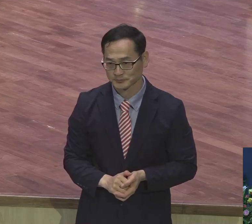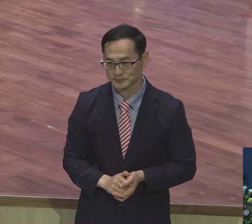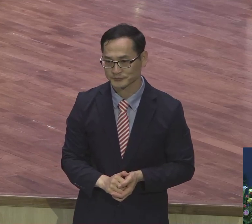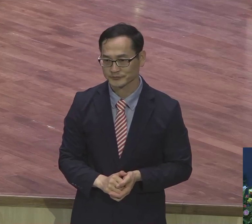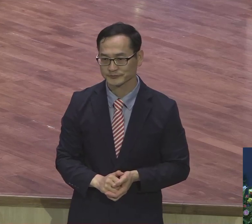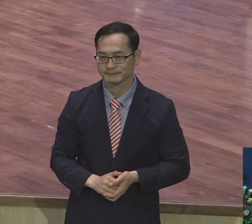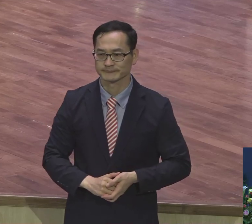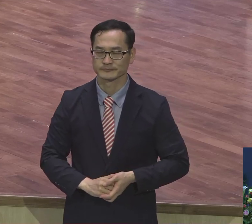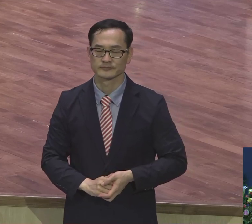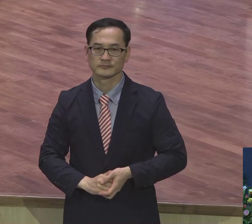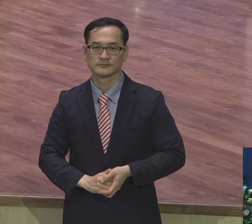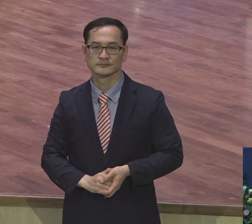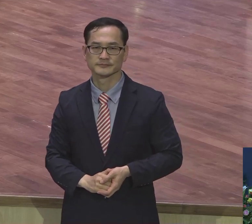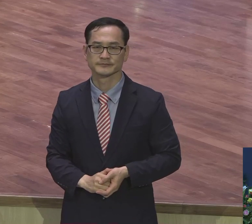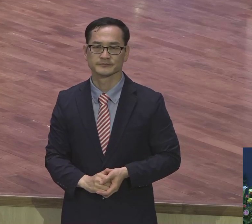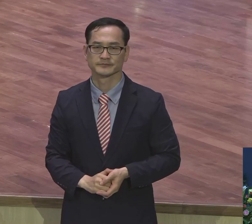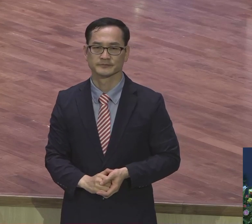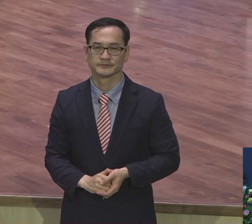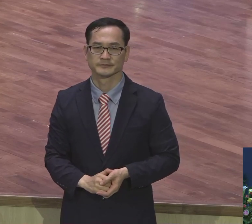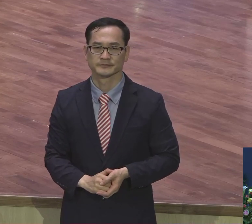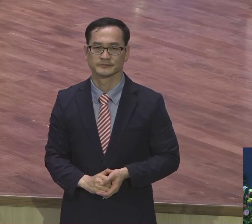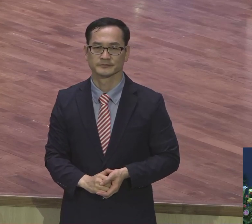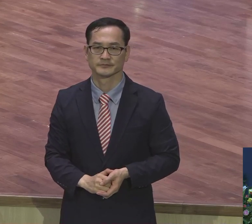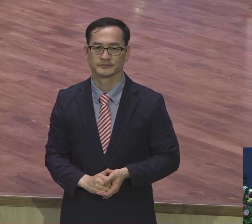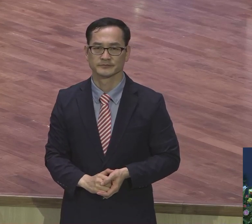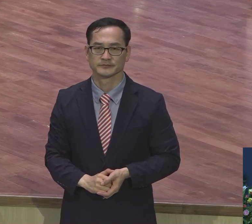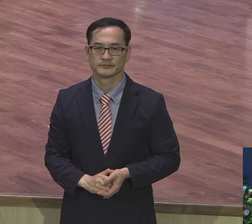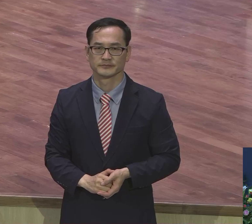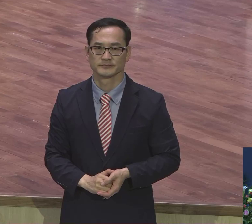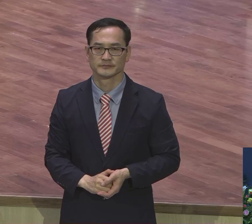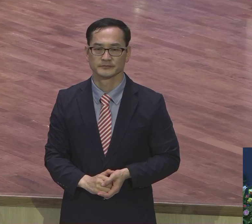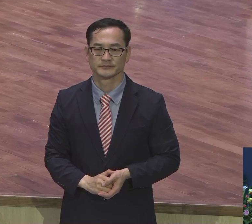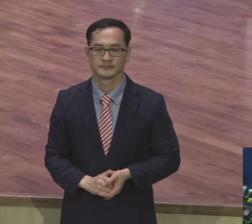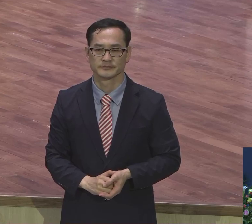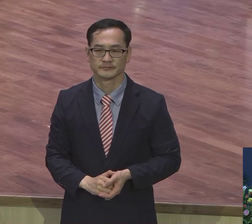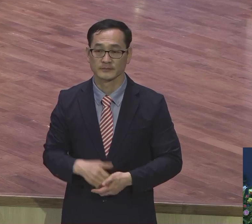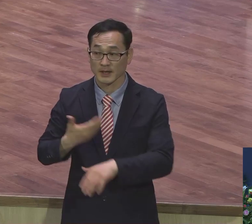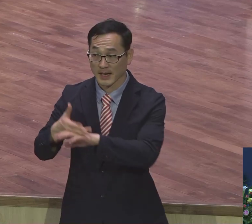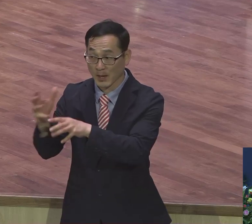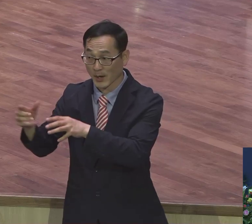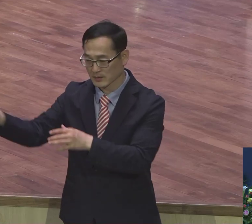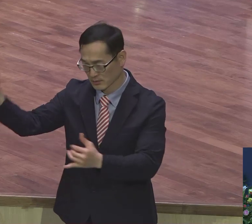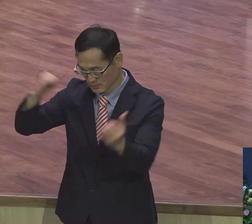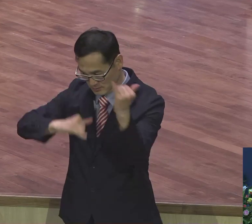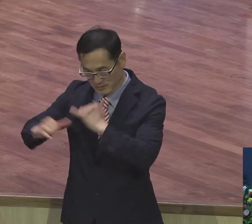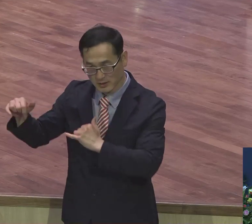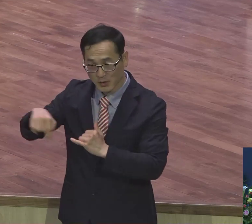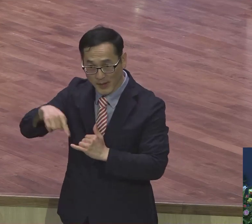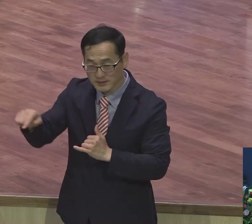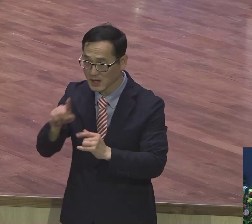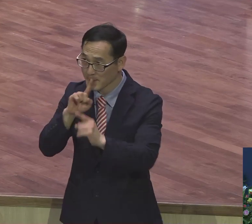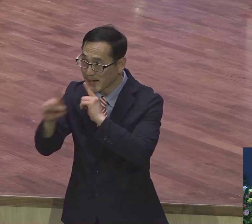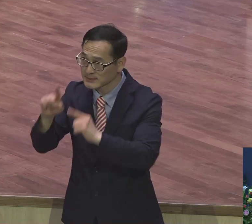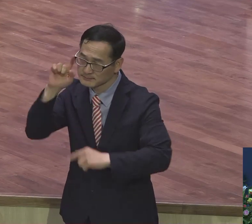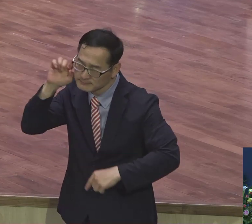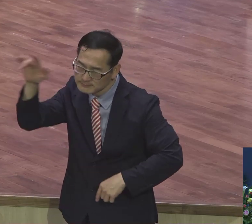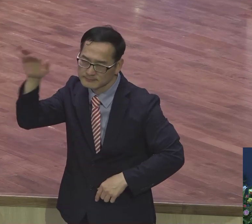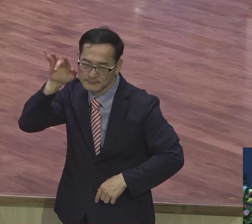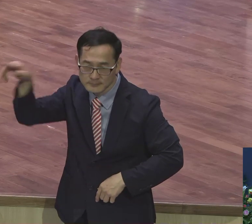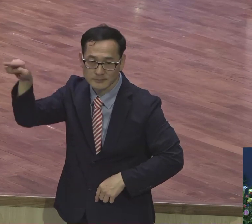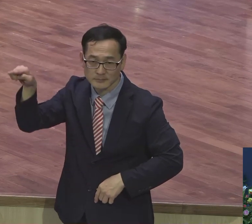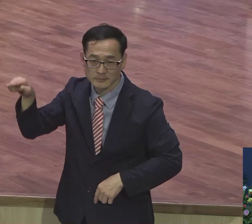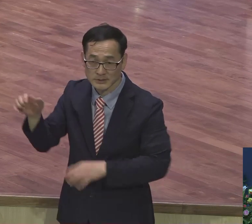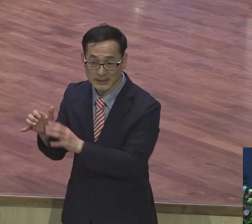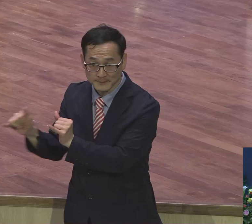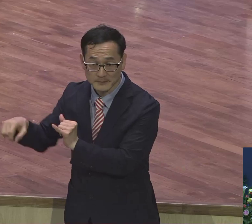우리 영계 모든 성도들도 이 해외에서 온 이분들처럼 정말 아무도